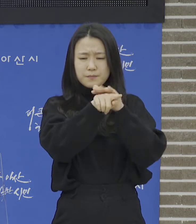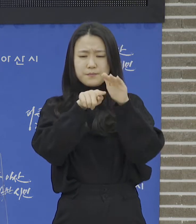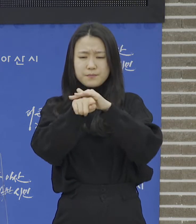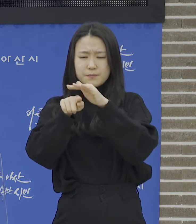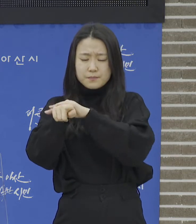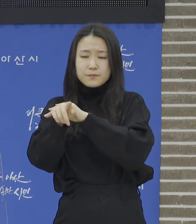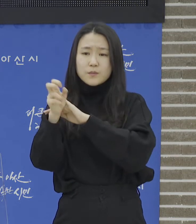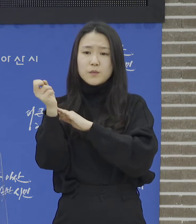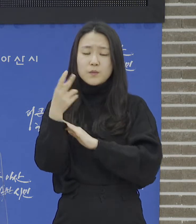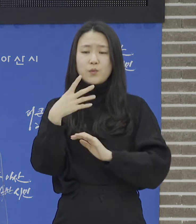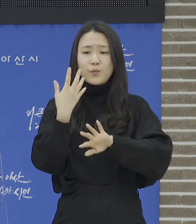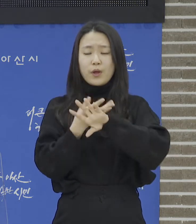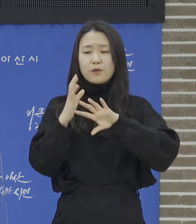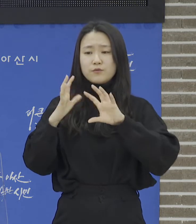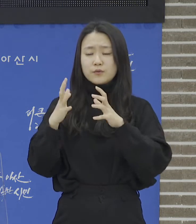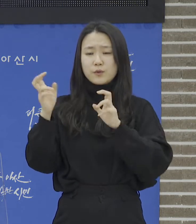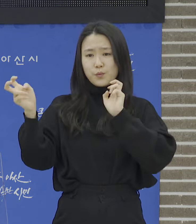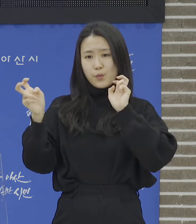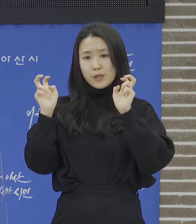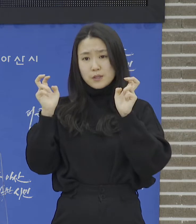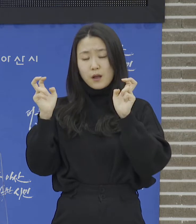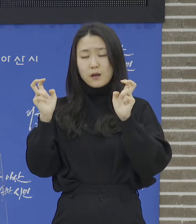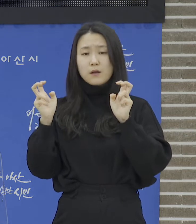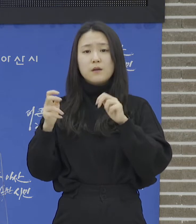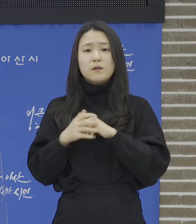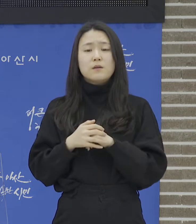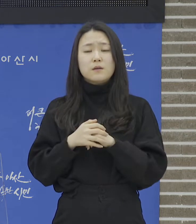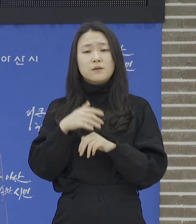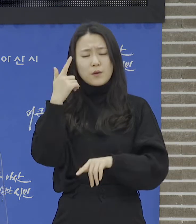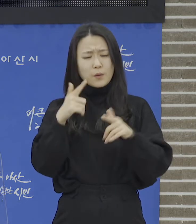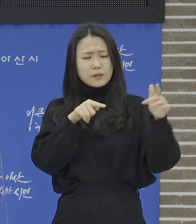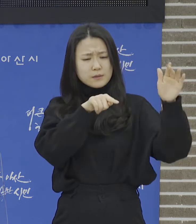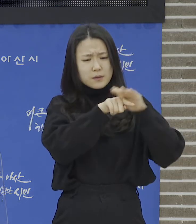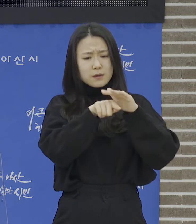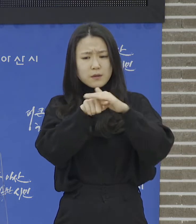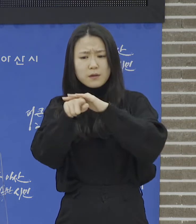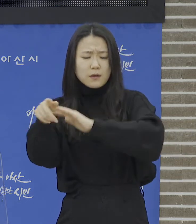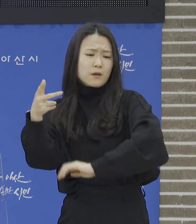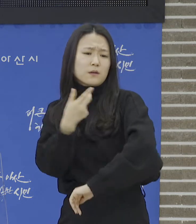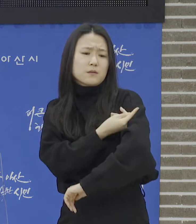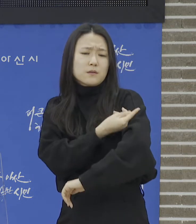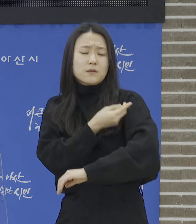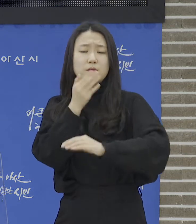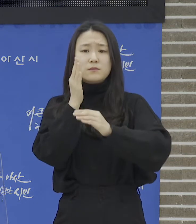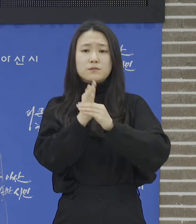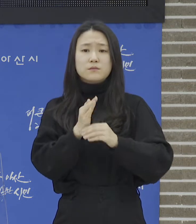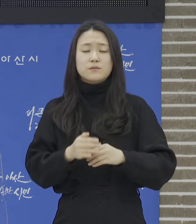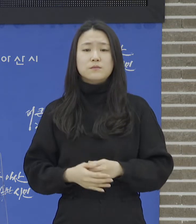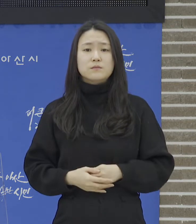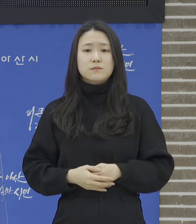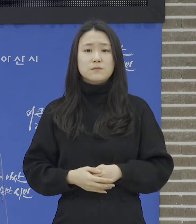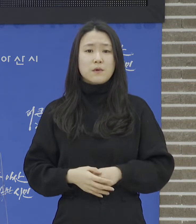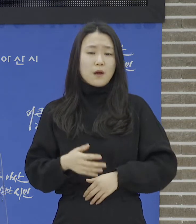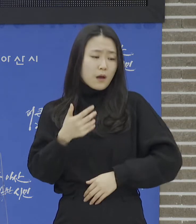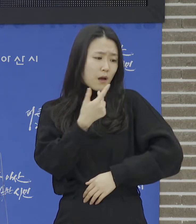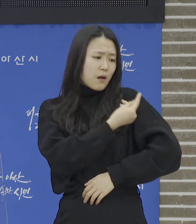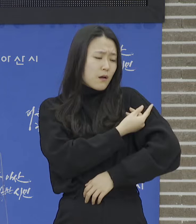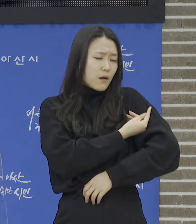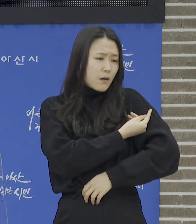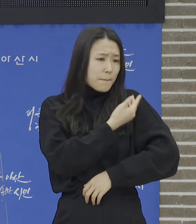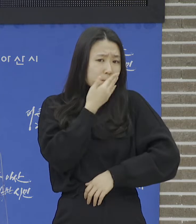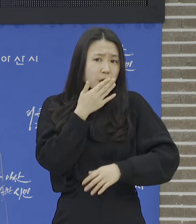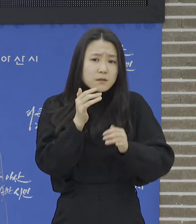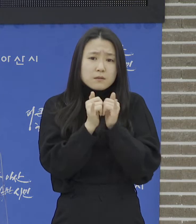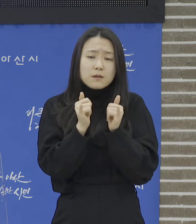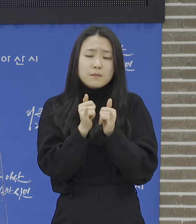찾아가는 코로나19 예방 방문접종을 실시하고 있으니 접종 대상자께서는 가까운 접종